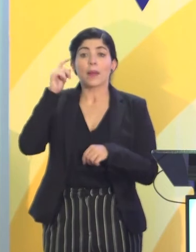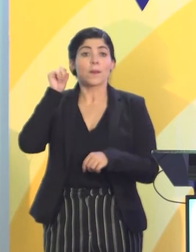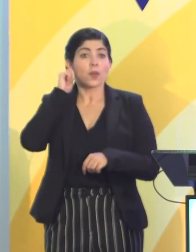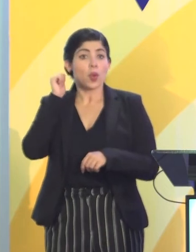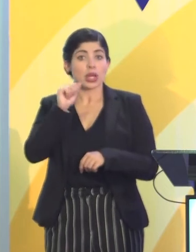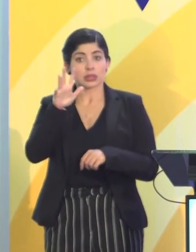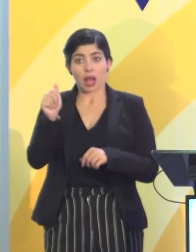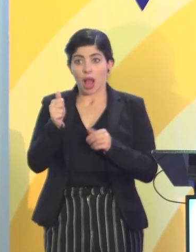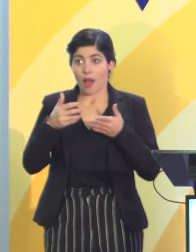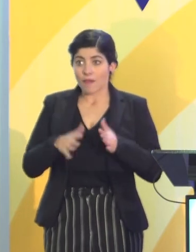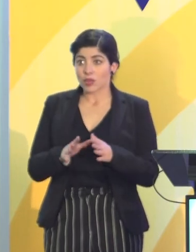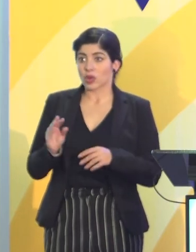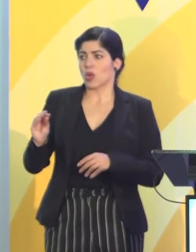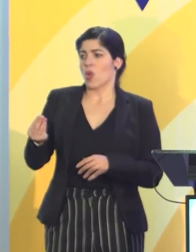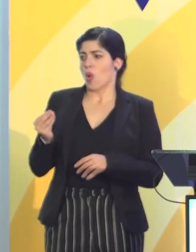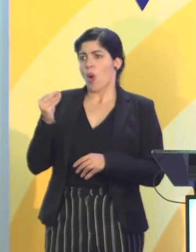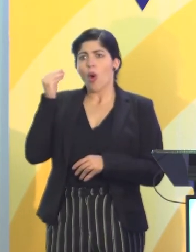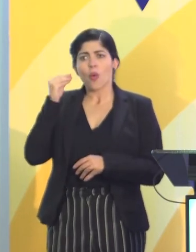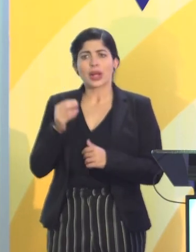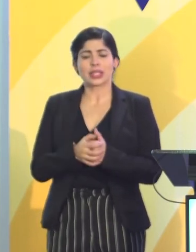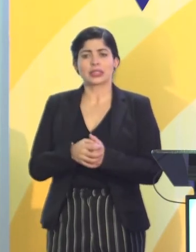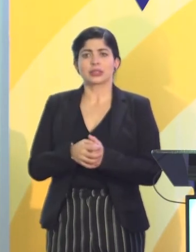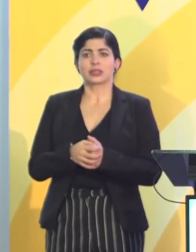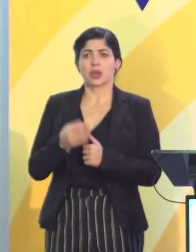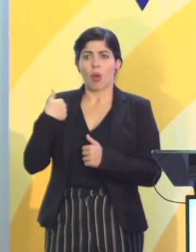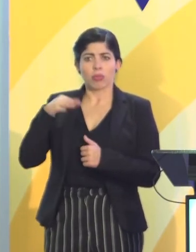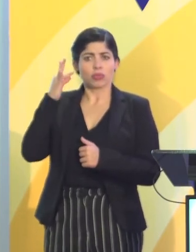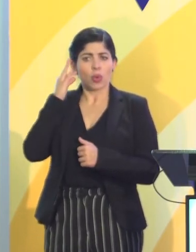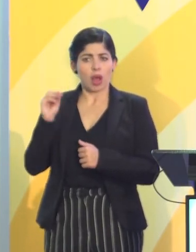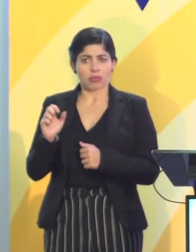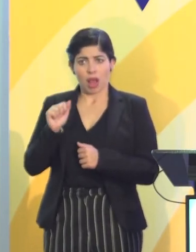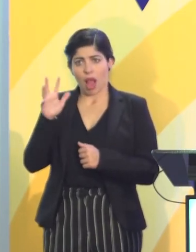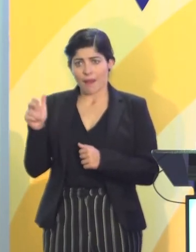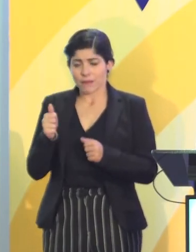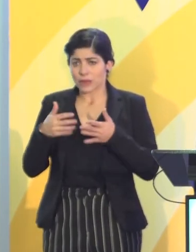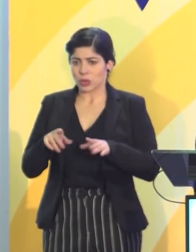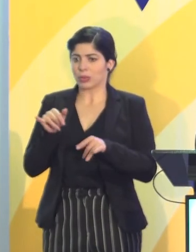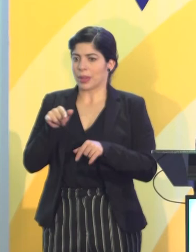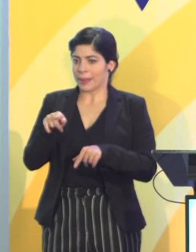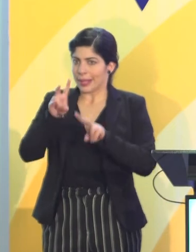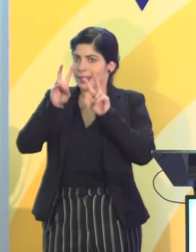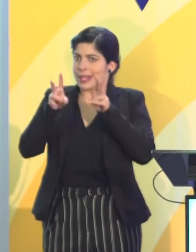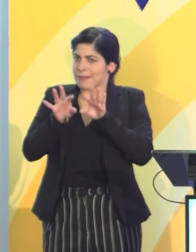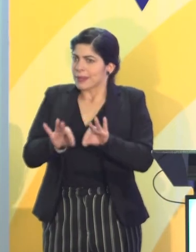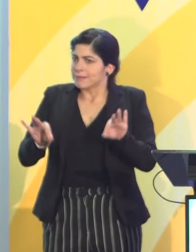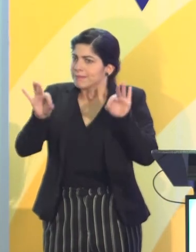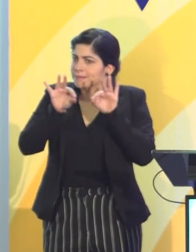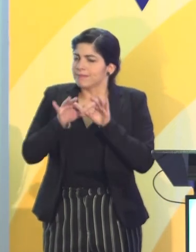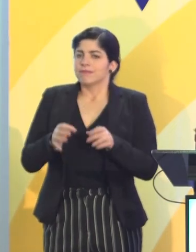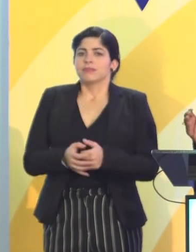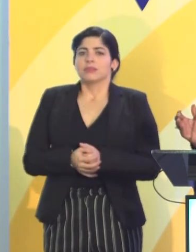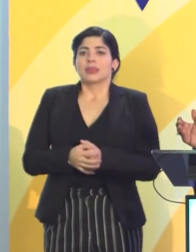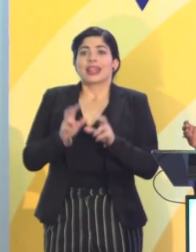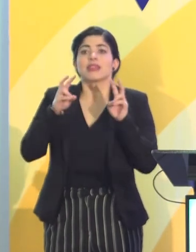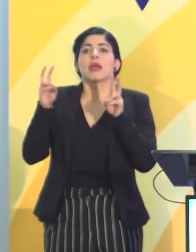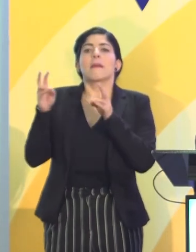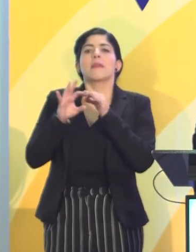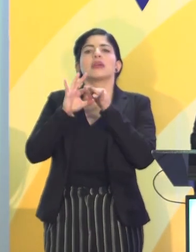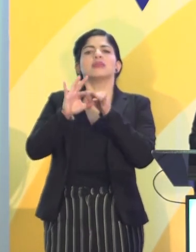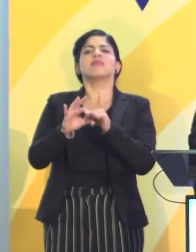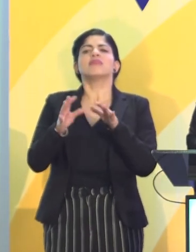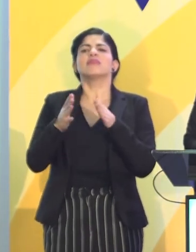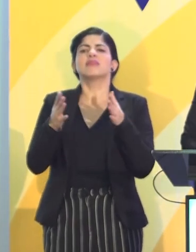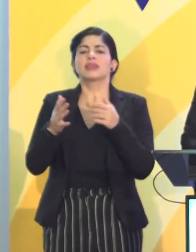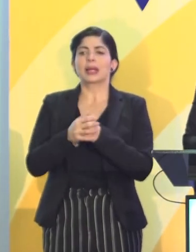afrodescendientes, de los jóvenes y las jóvenes afrodescendientes, son un tema fundamental. Temas relacionados